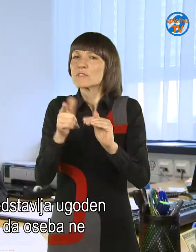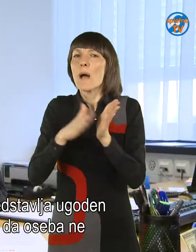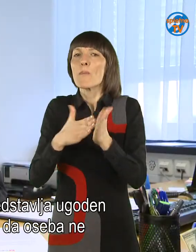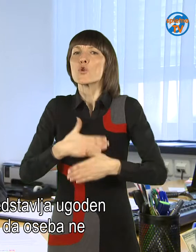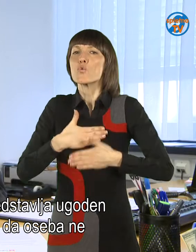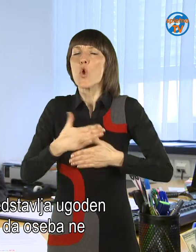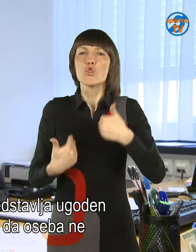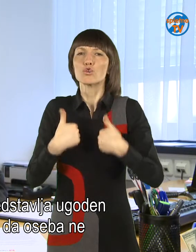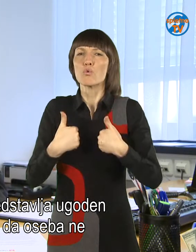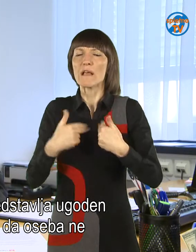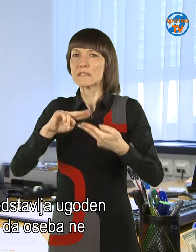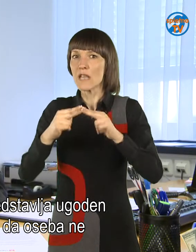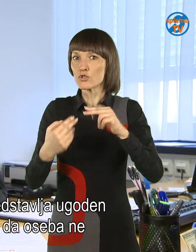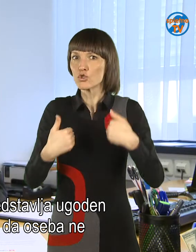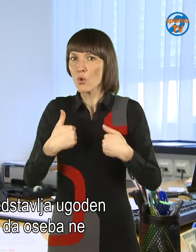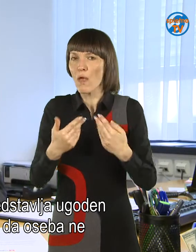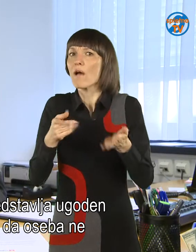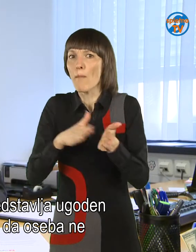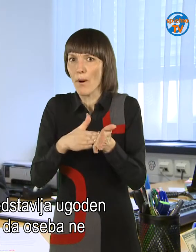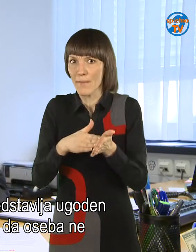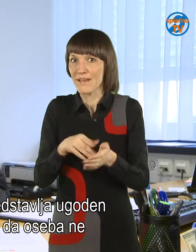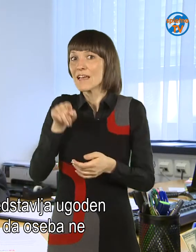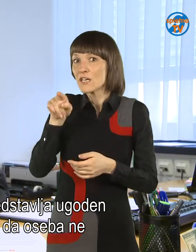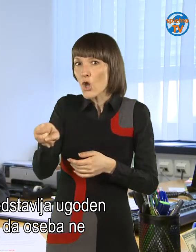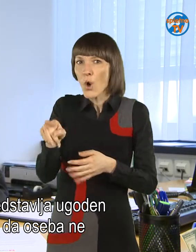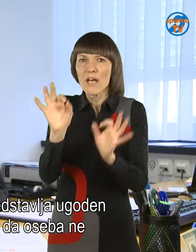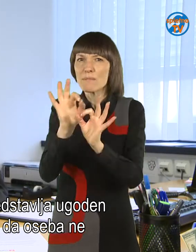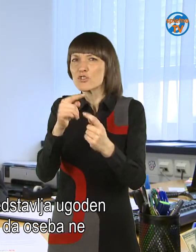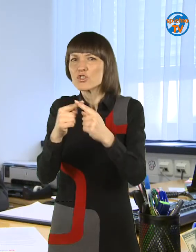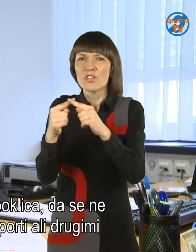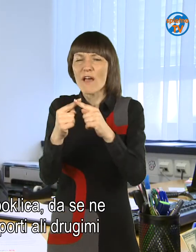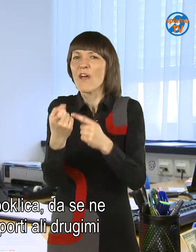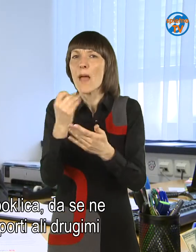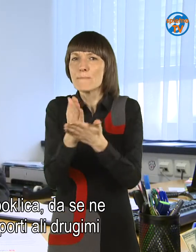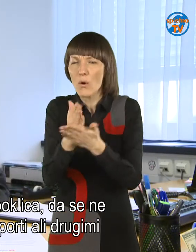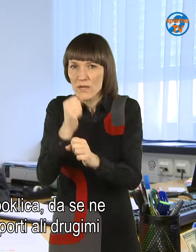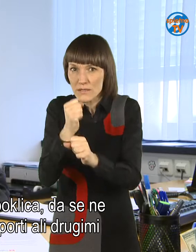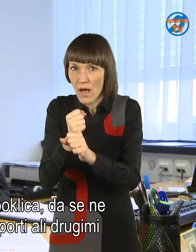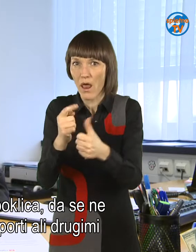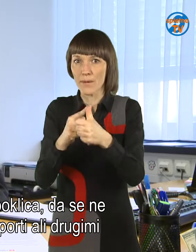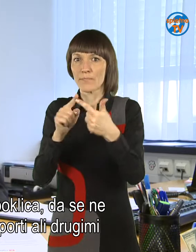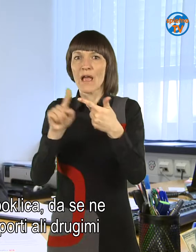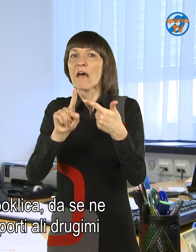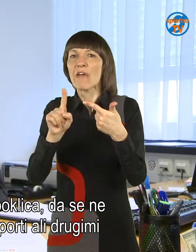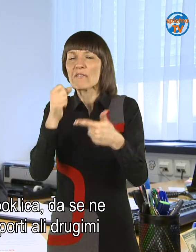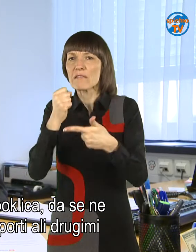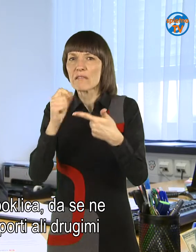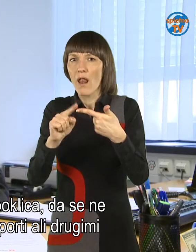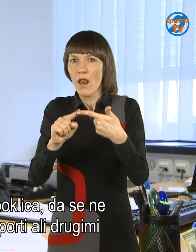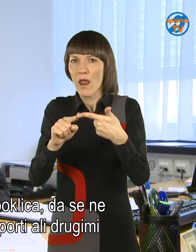slog to, da oseba ne upravlja kakšnega tveganega poklica, da se ne upravlja s kakšnimi